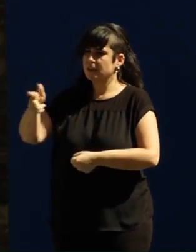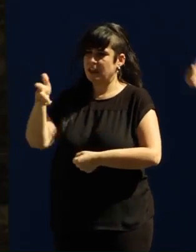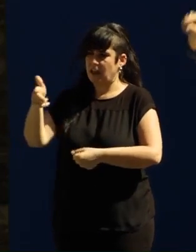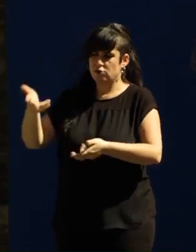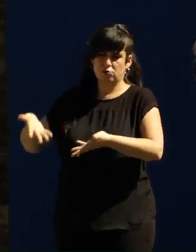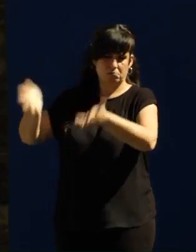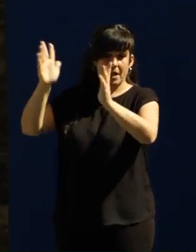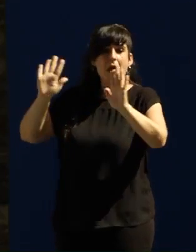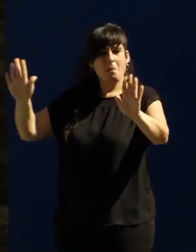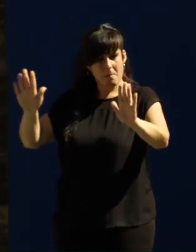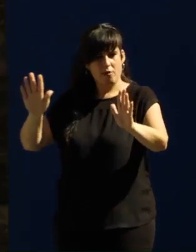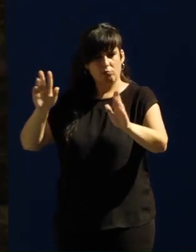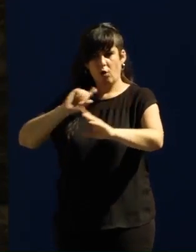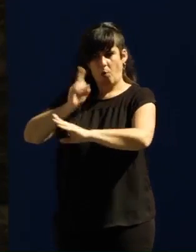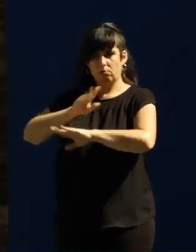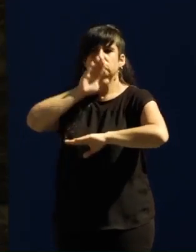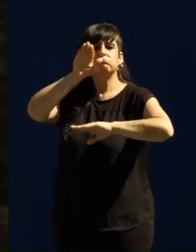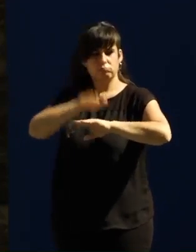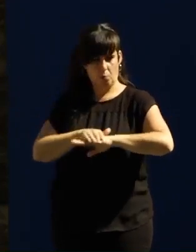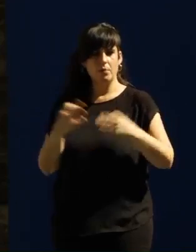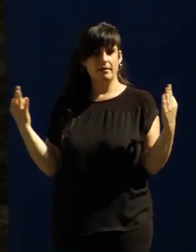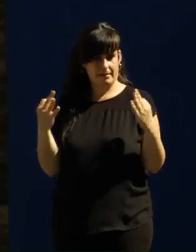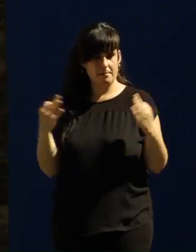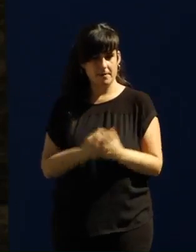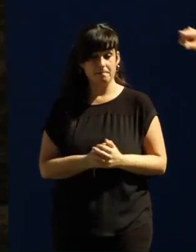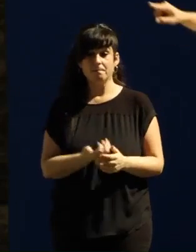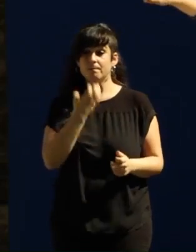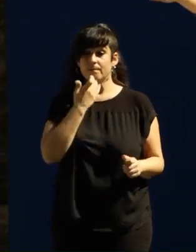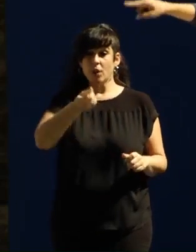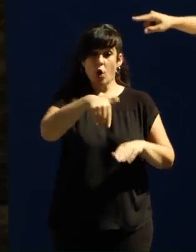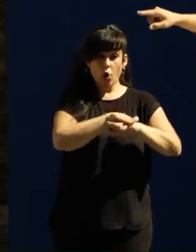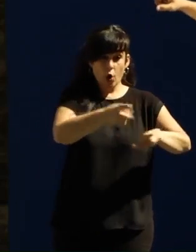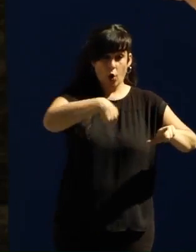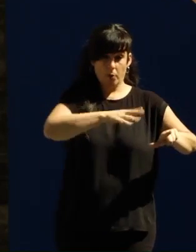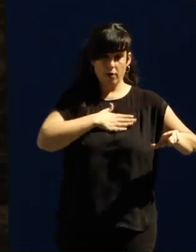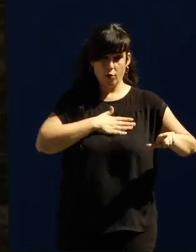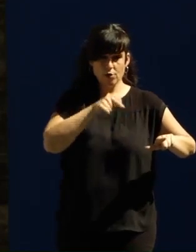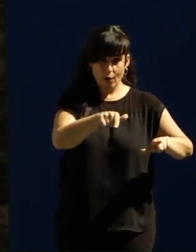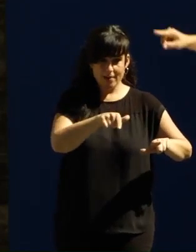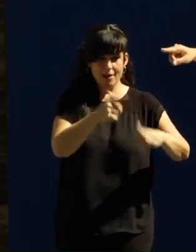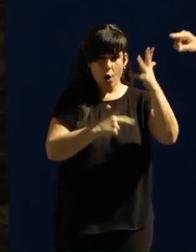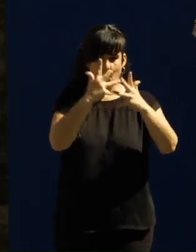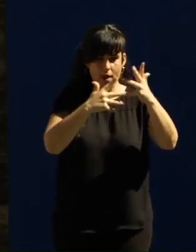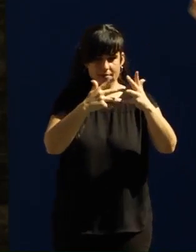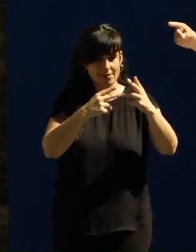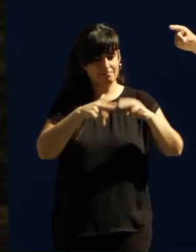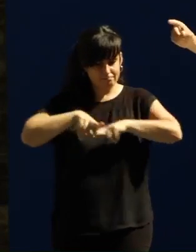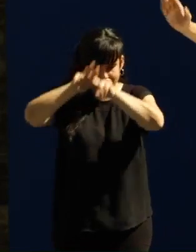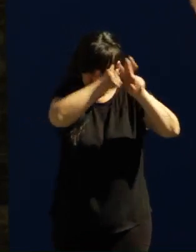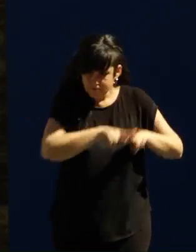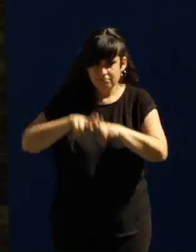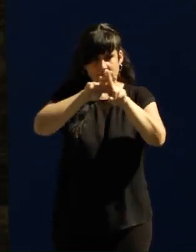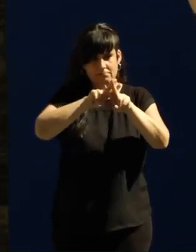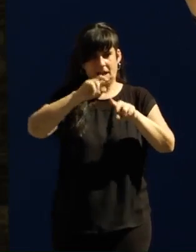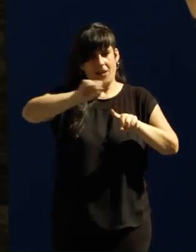todo el mundo, a cumplir con vuestras obligaciones como todo el mundo. Allí donde gobernamos se auditan las cuentas, se abren puertas y ventanas, se les enseña a la